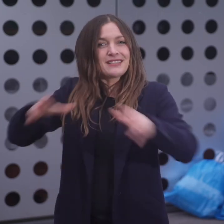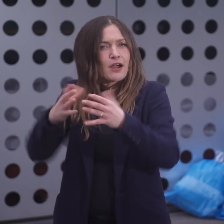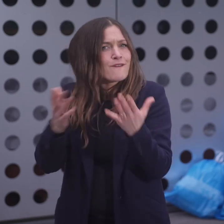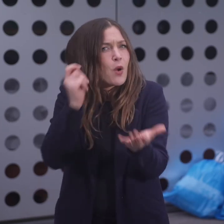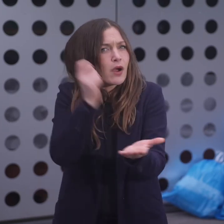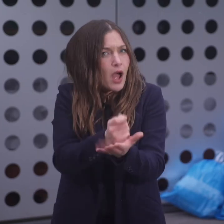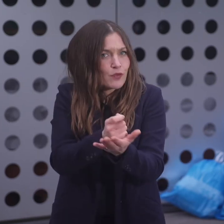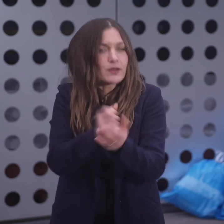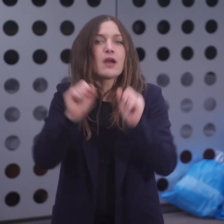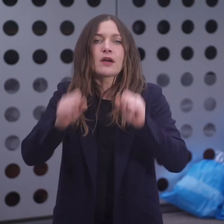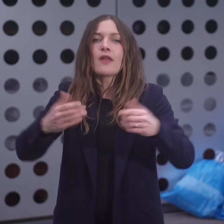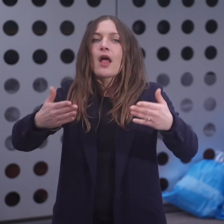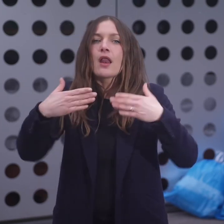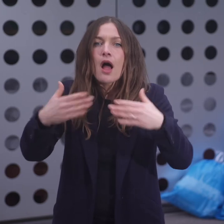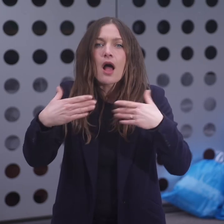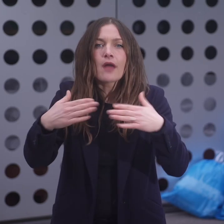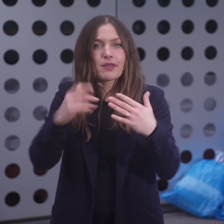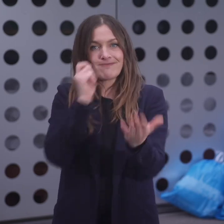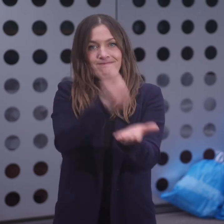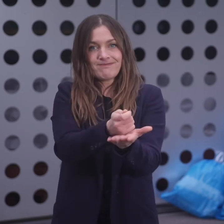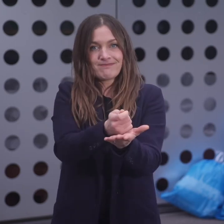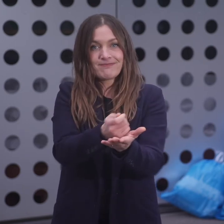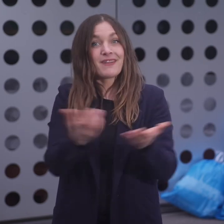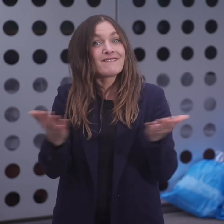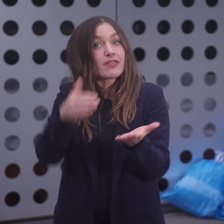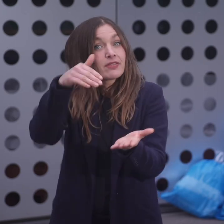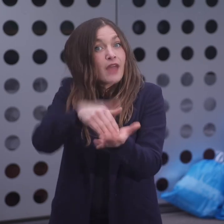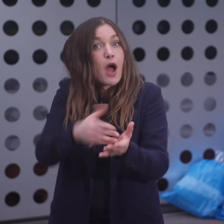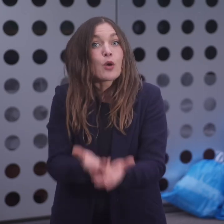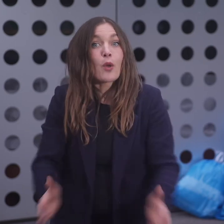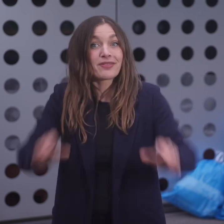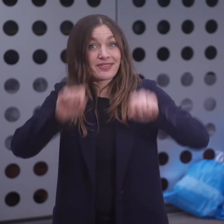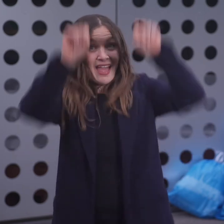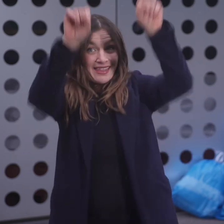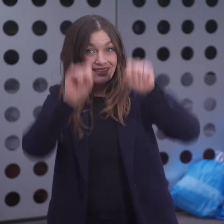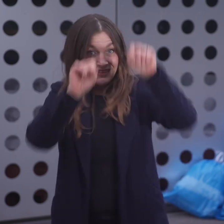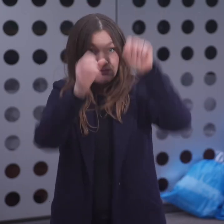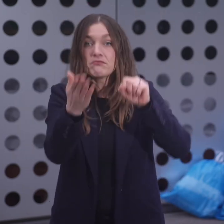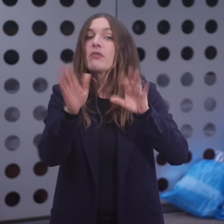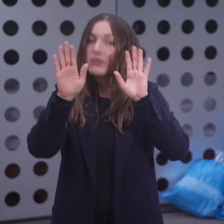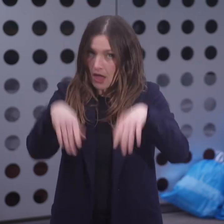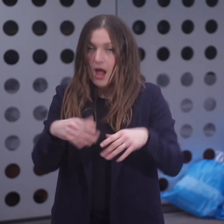Hauskericht muss in den blauen Gebührensäcken bereitgestellt werden. Die Gebührensäcke sind im Detailhandel erhältlich.